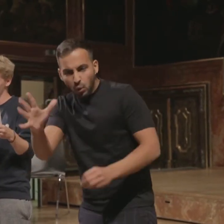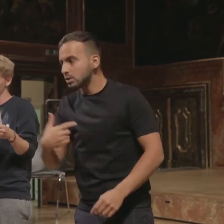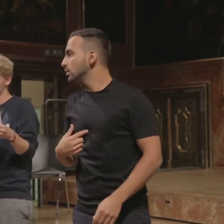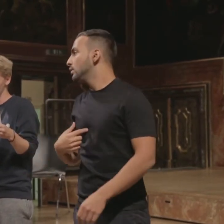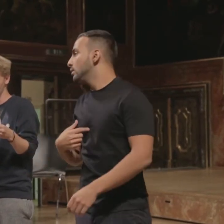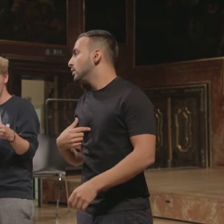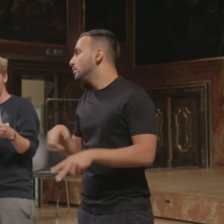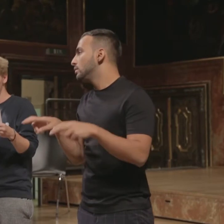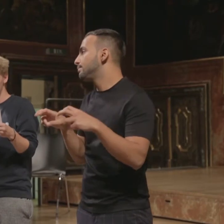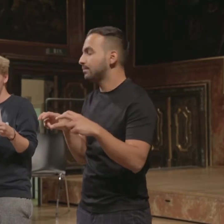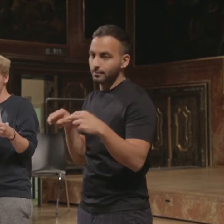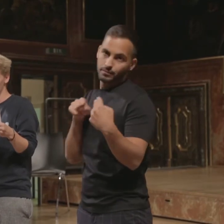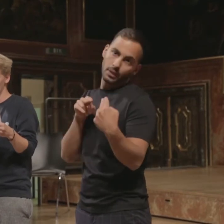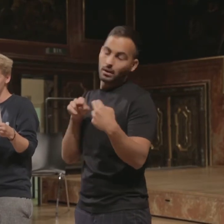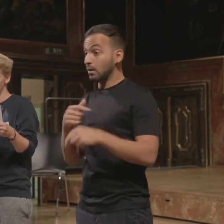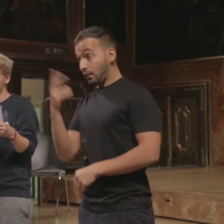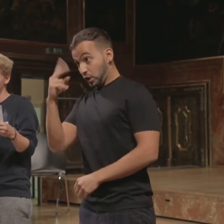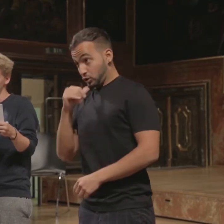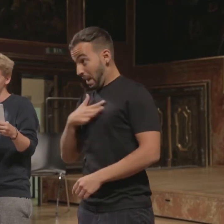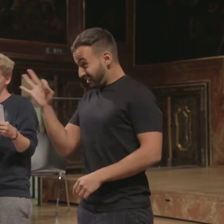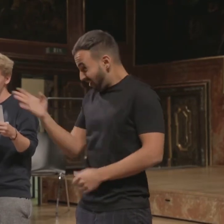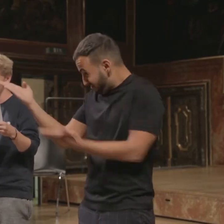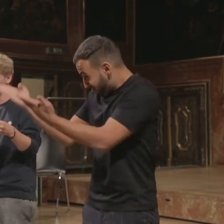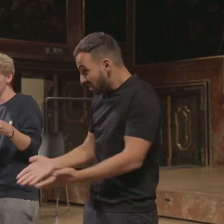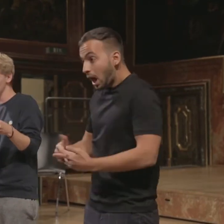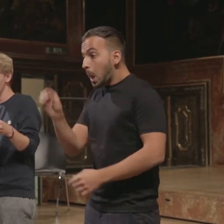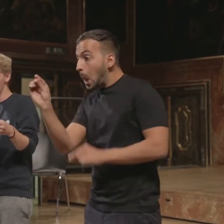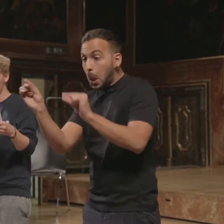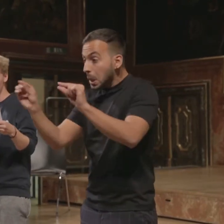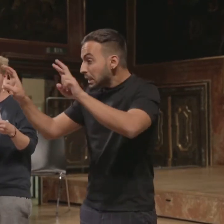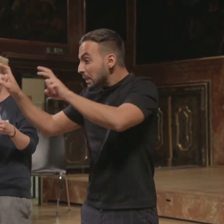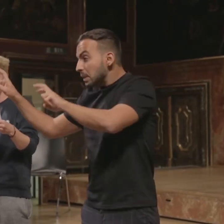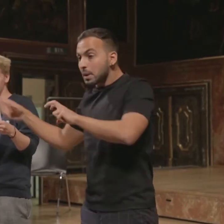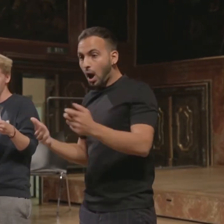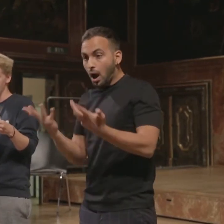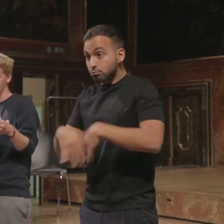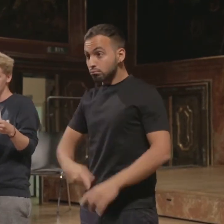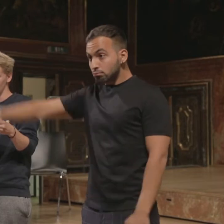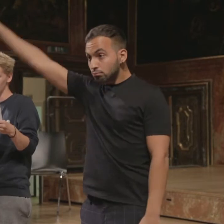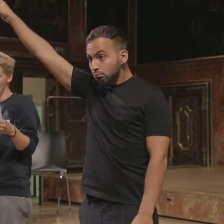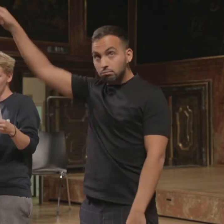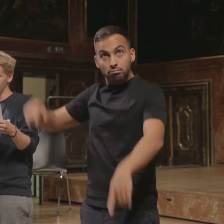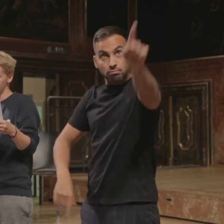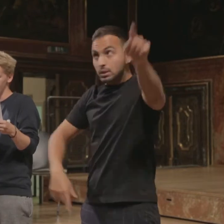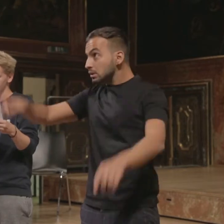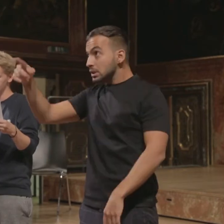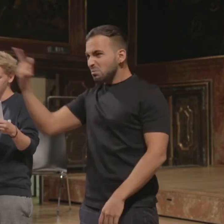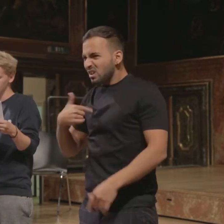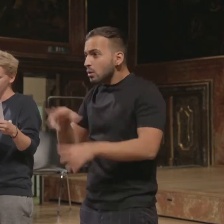weghörten. Ich verstehe nicht, warum Leute wie meine Tante jede Kleinigkeit nutzen, um unfundiert auf einen Verein hinzuhauen, ohne den wir eigentlich ziemlich am